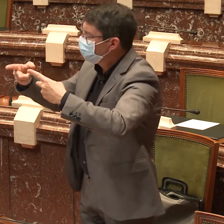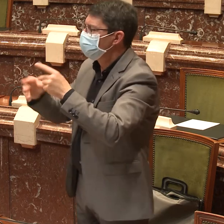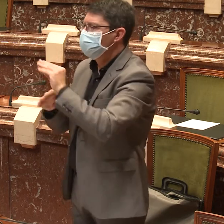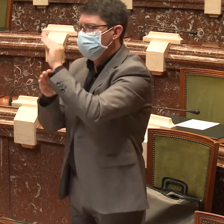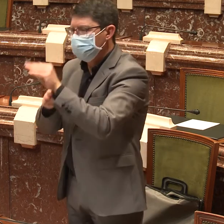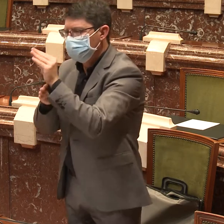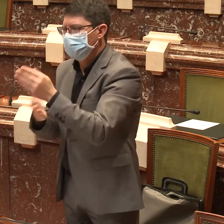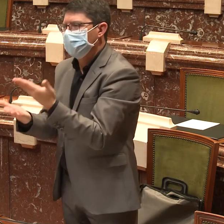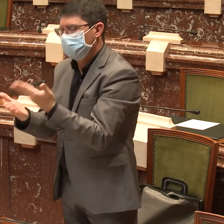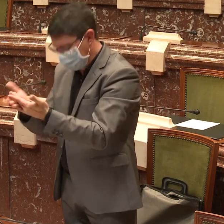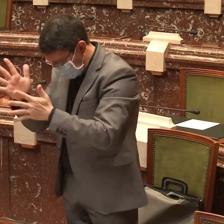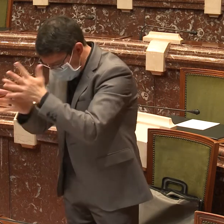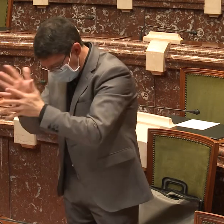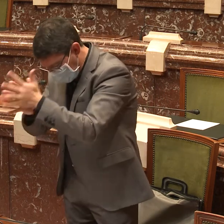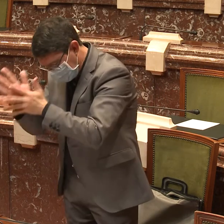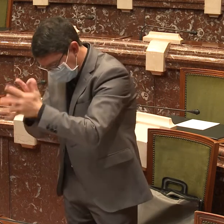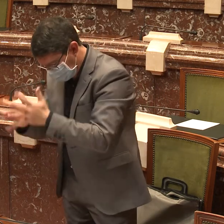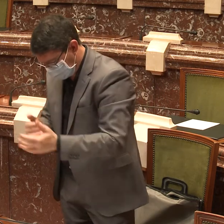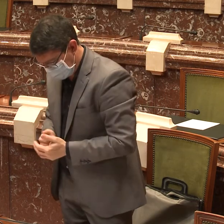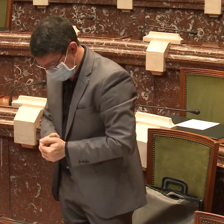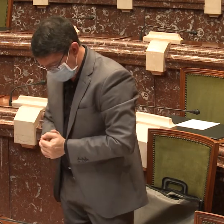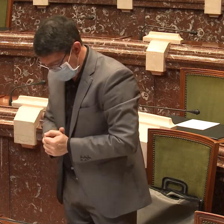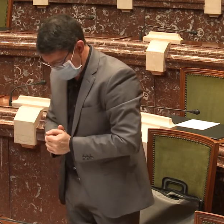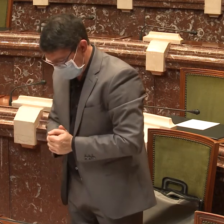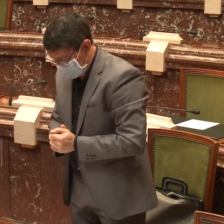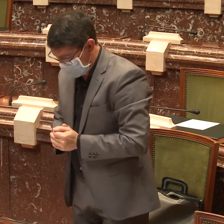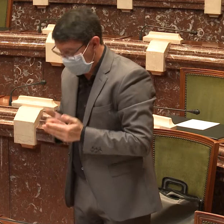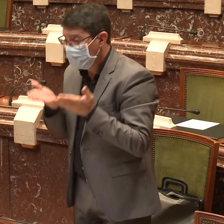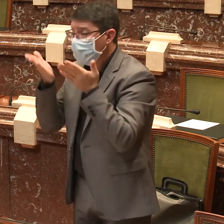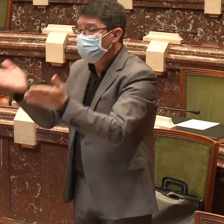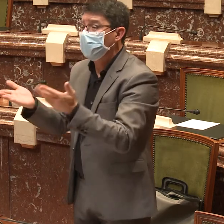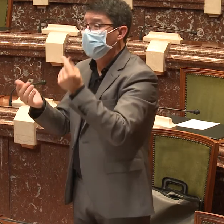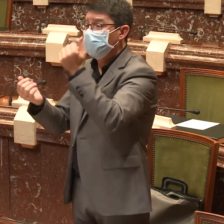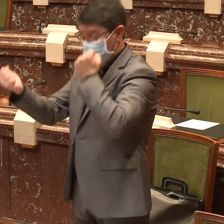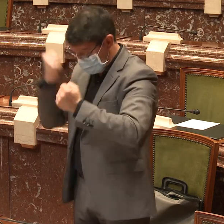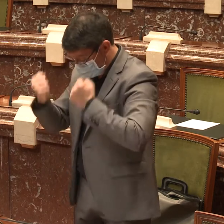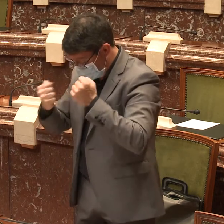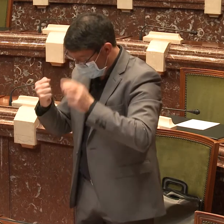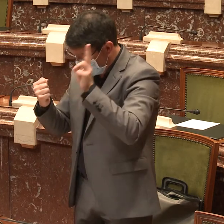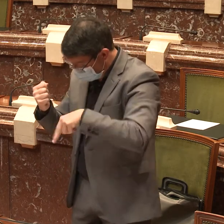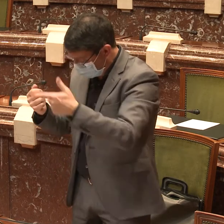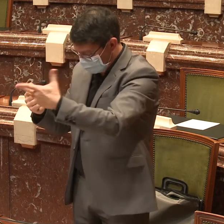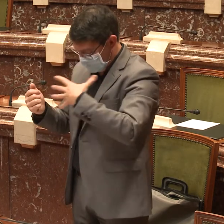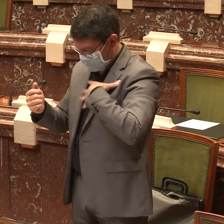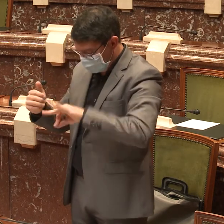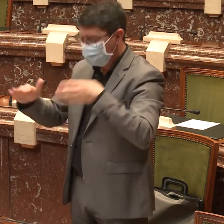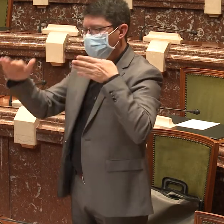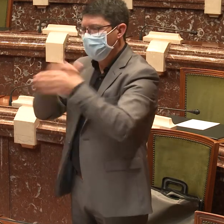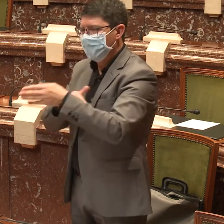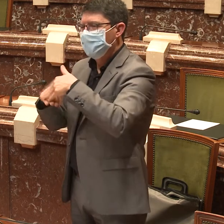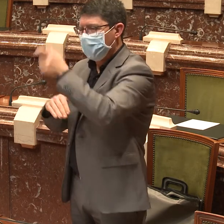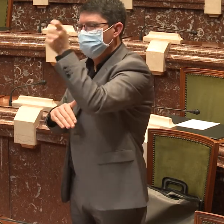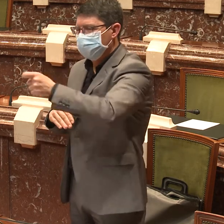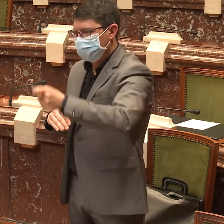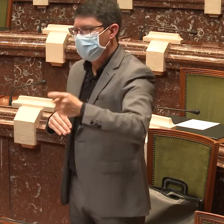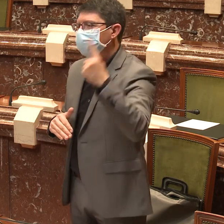Necesitamos también una subtitulación y emisión en lengua de signos de calidad y un tanto por ciento significativo de las emisiones de